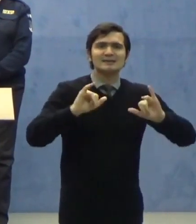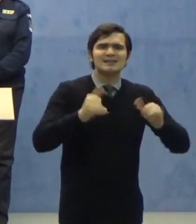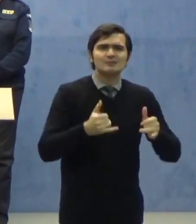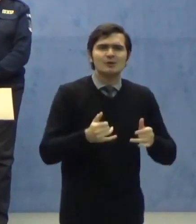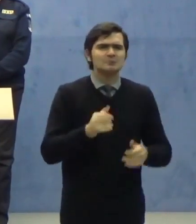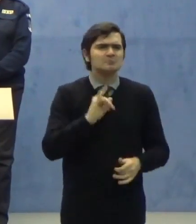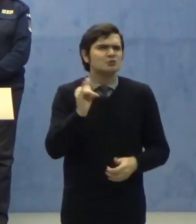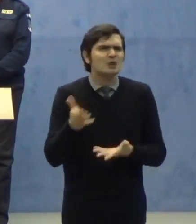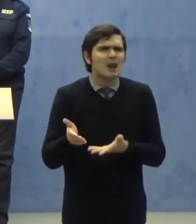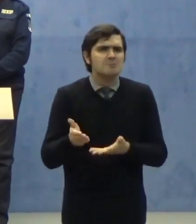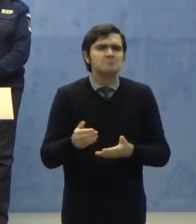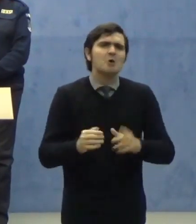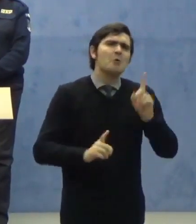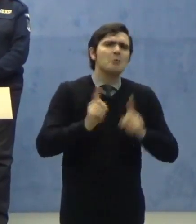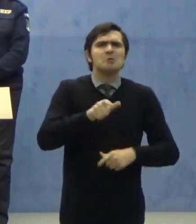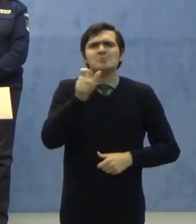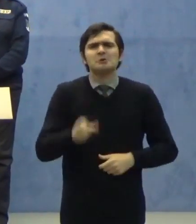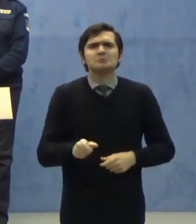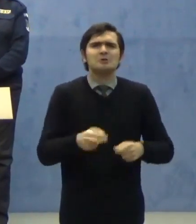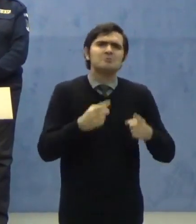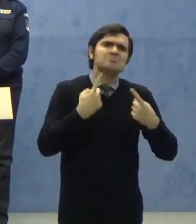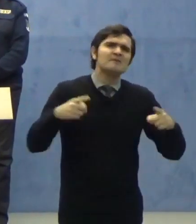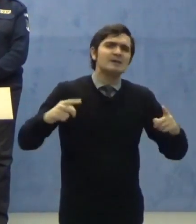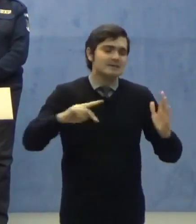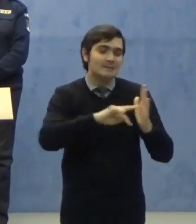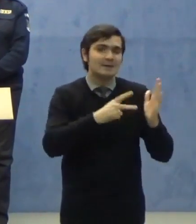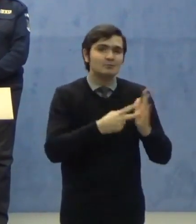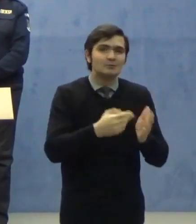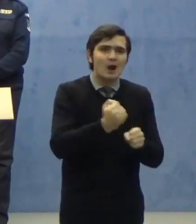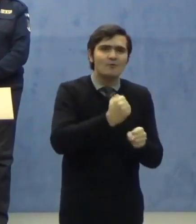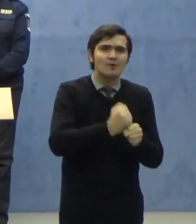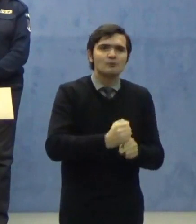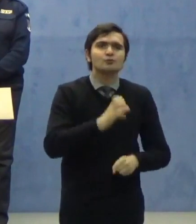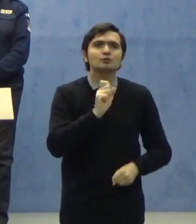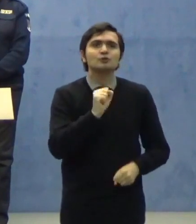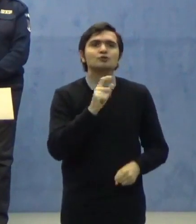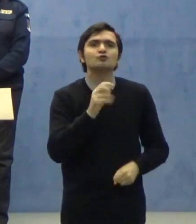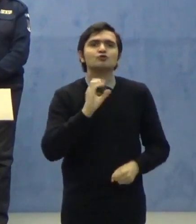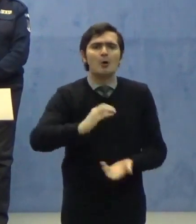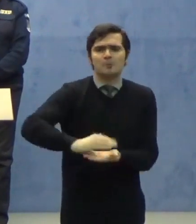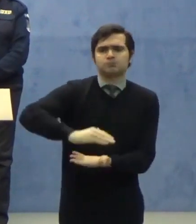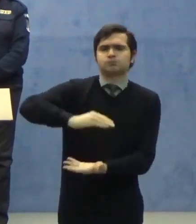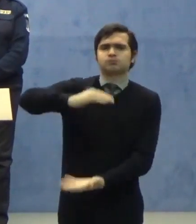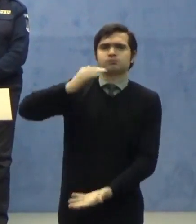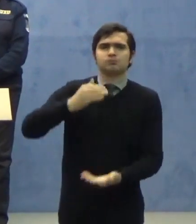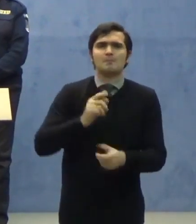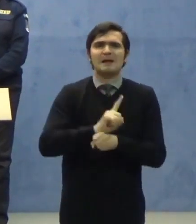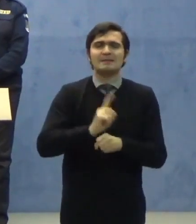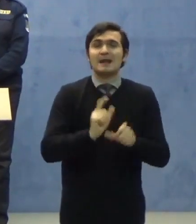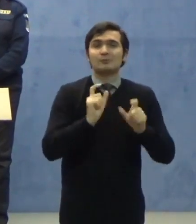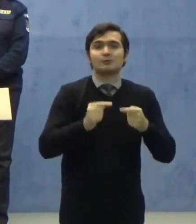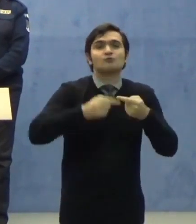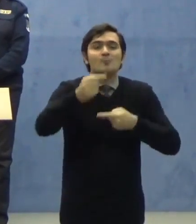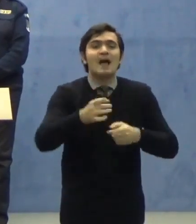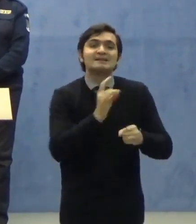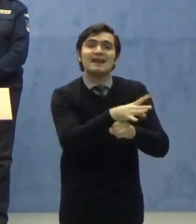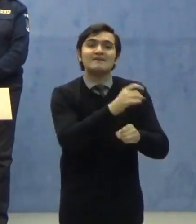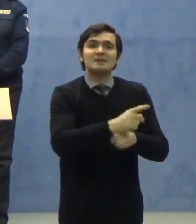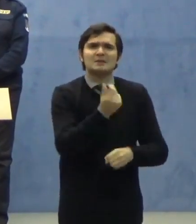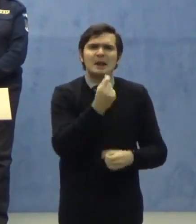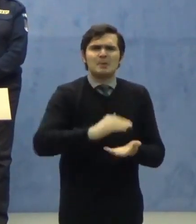cei care, prin diferite metode, au făcut stocuri de materiale de protecție pentru a le vinde la prețuri foarte mari.